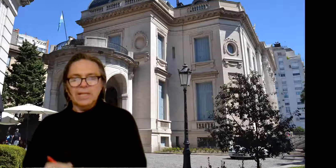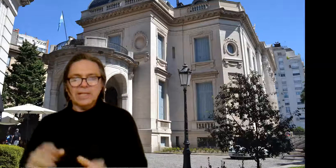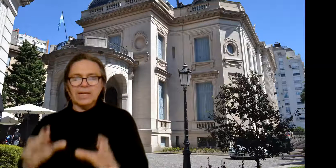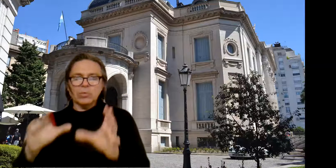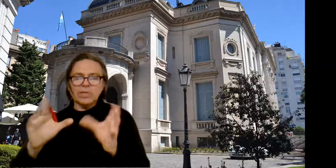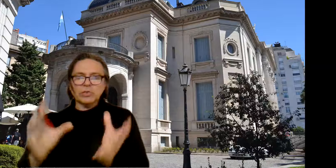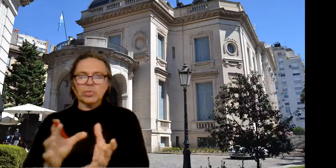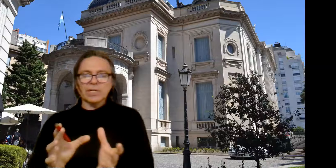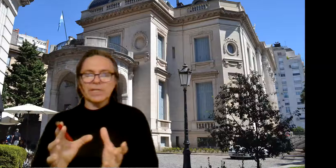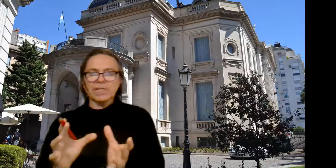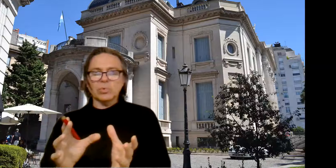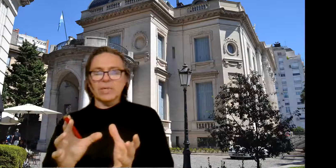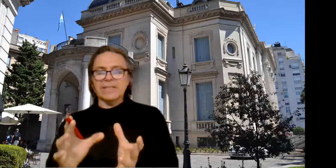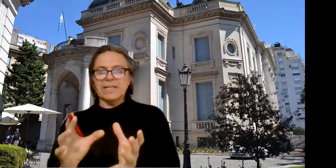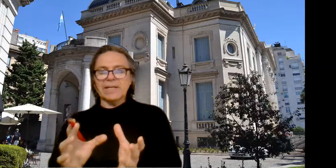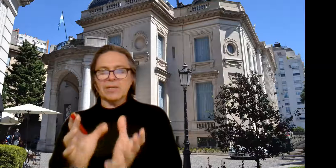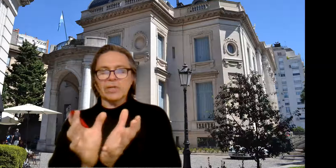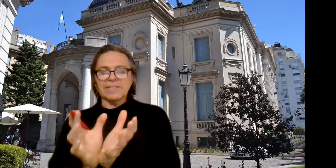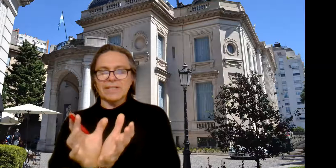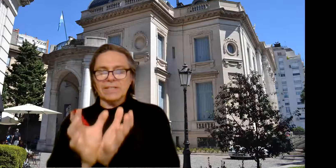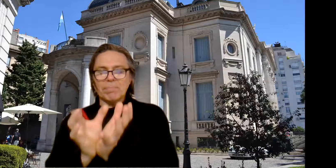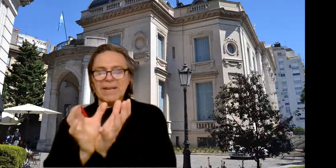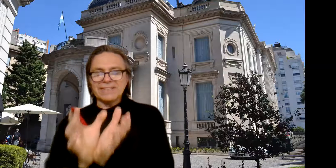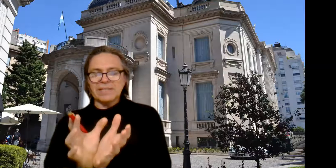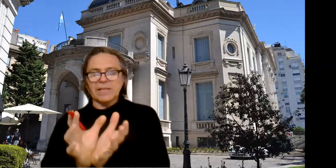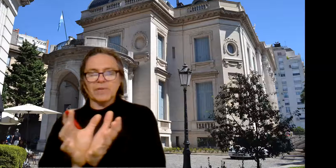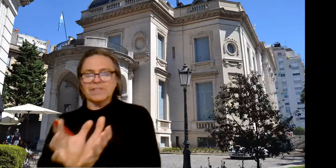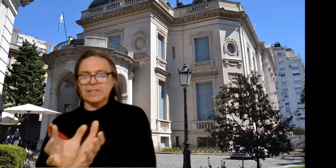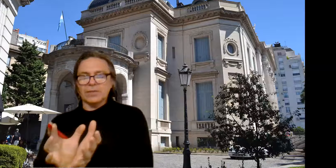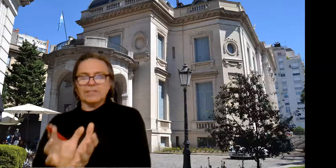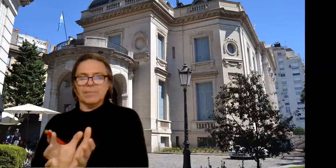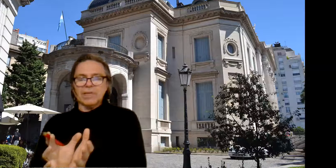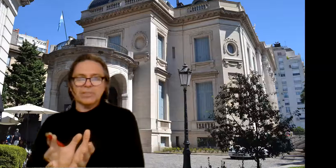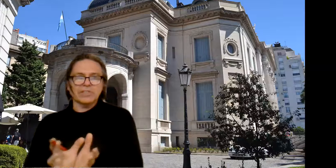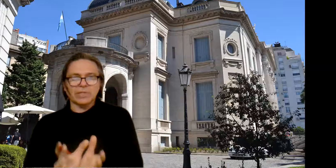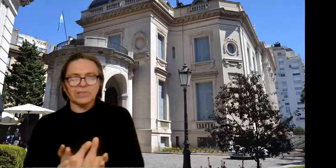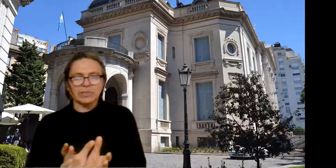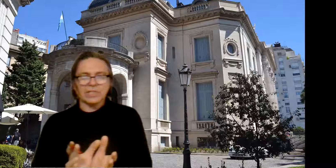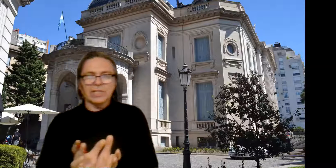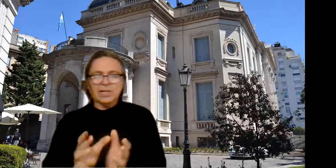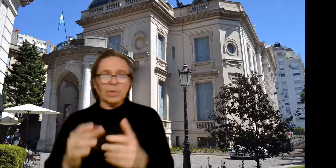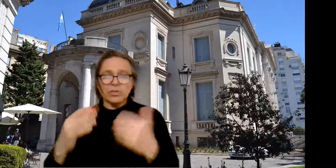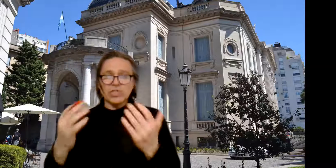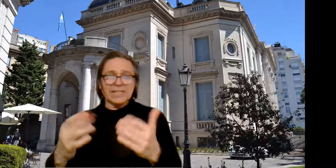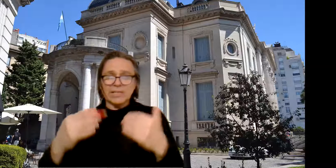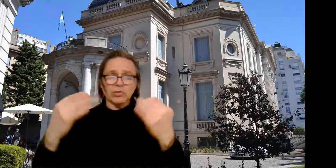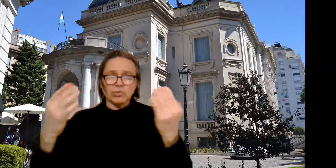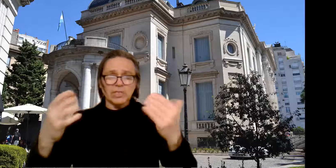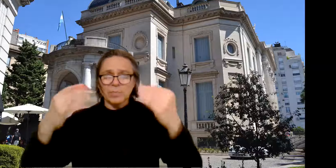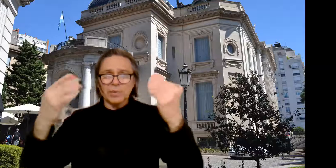y acá un estudio de arquitectura es el encargado de hacer este palacete afrancesado hacia 1914, cuando ya en Estados Unidos, por